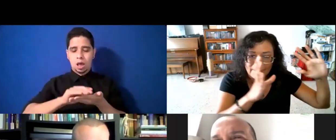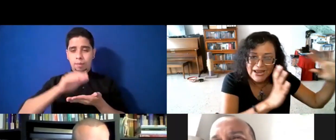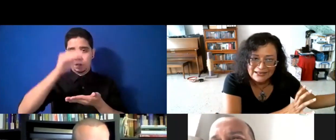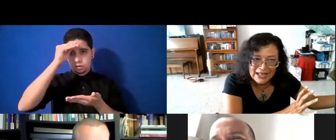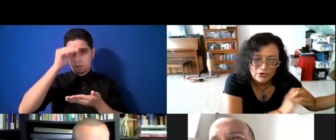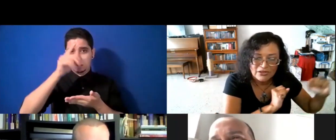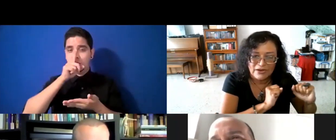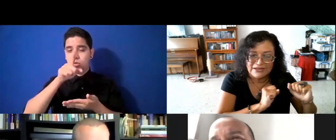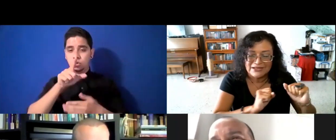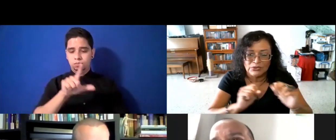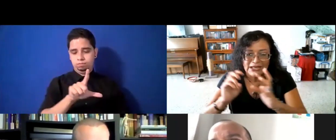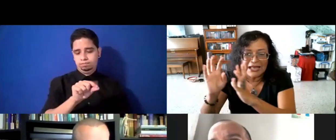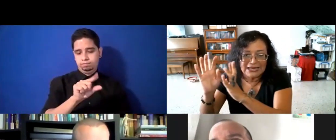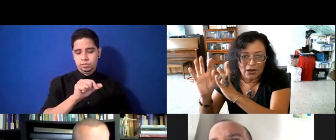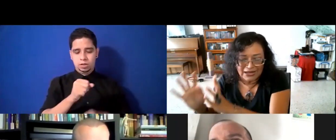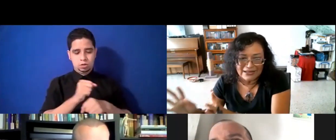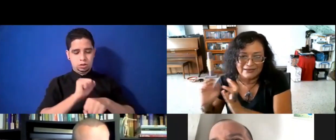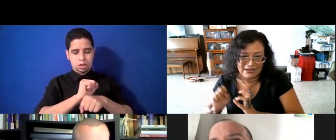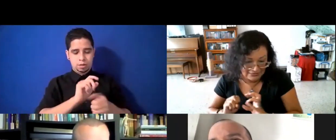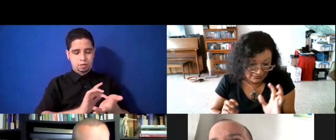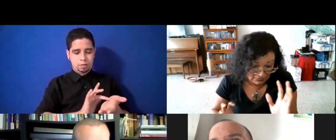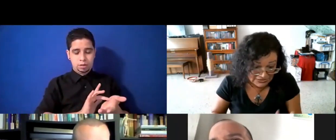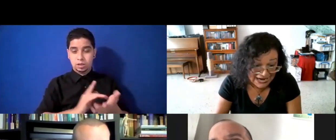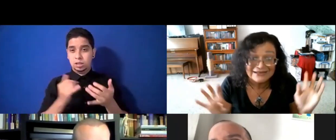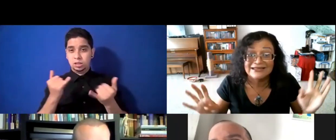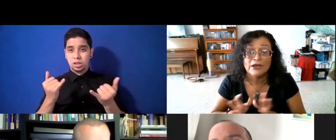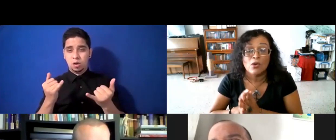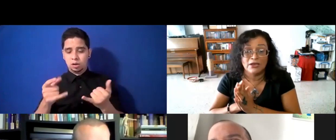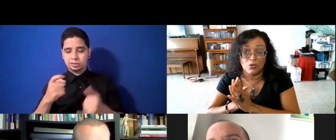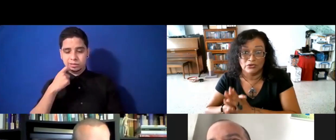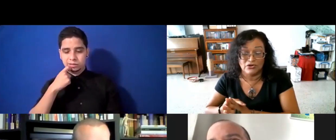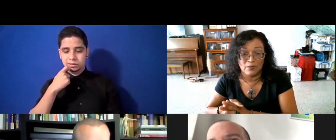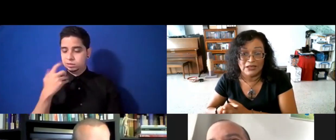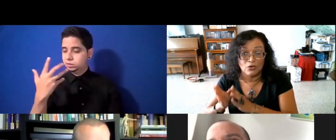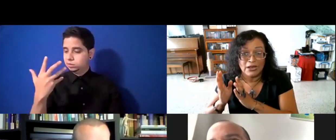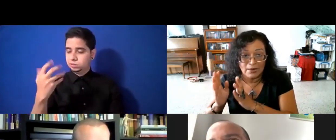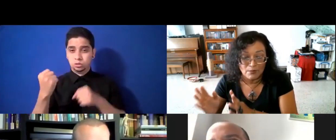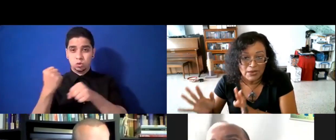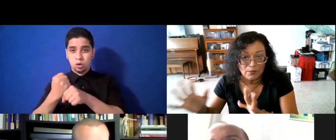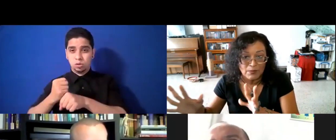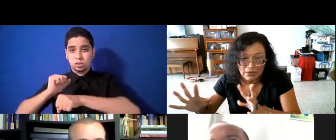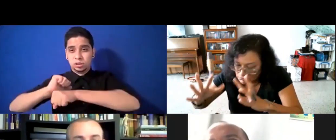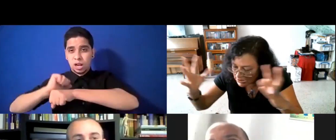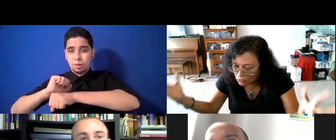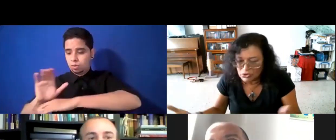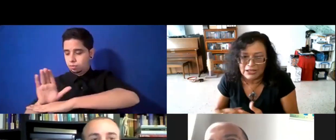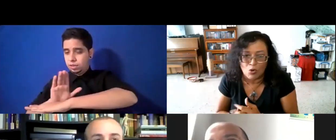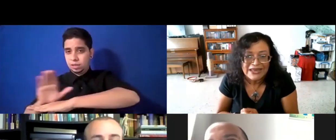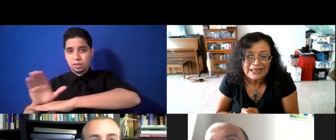de 20 años de farmacéutica, y ahora estás, hace ya casi 5 años, 4 años y medio, en un negocio de comida,